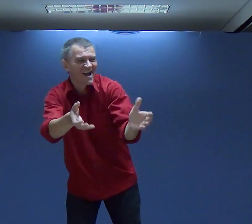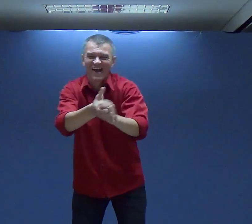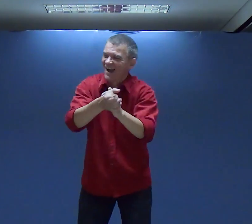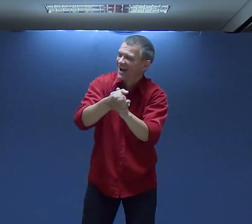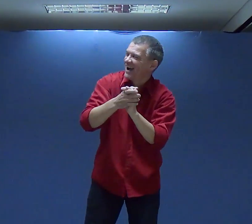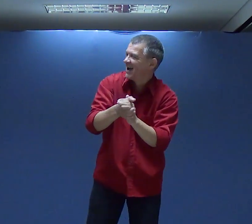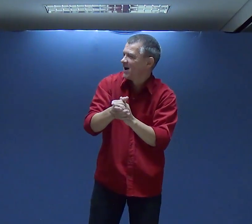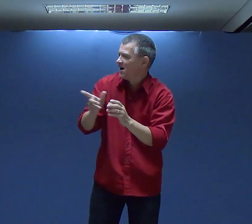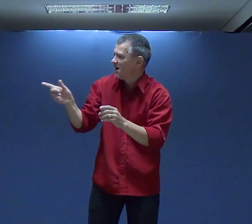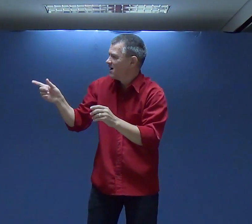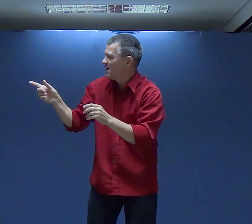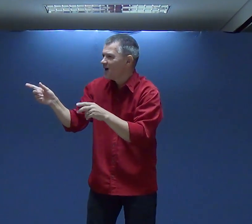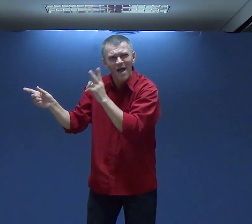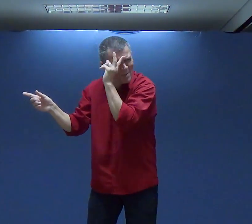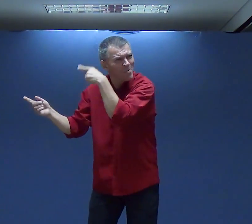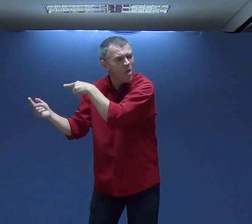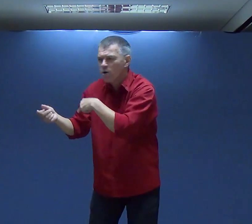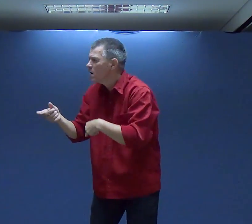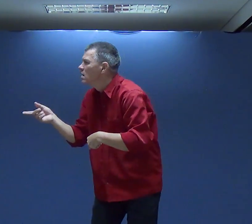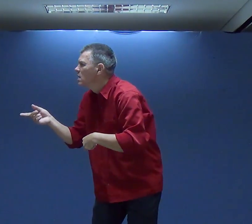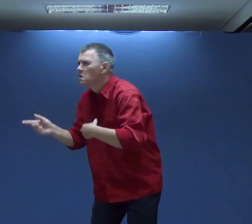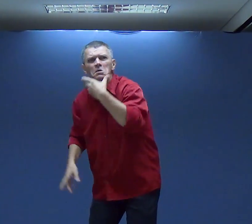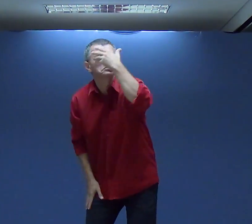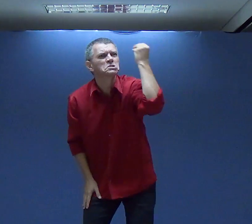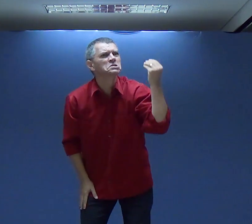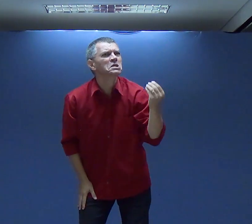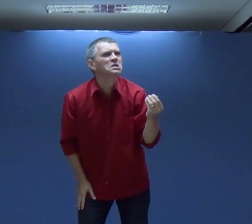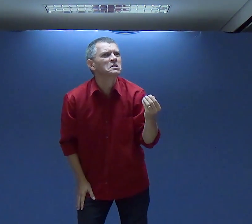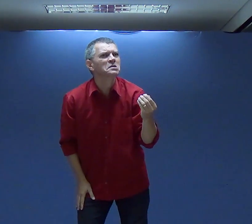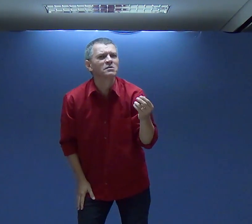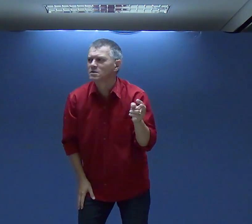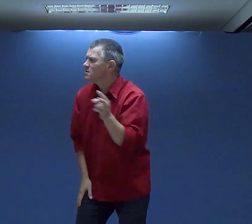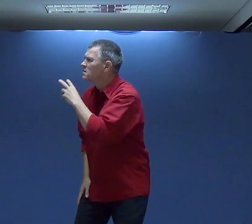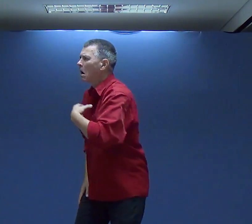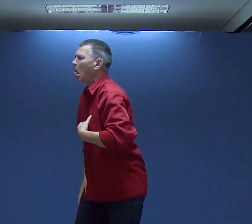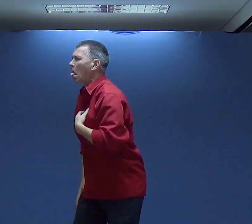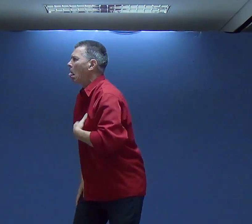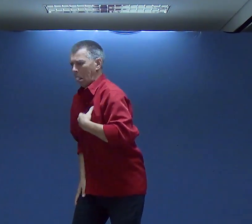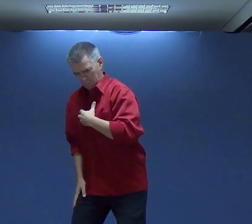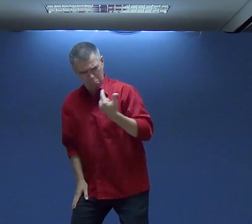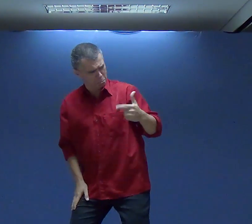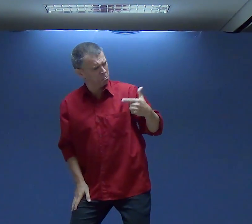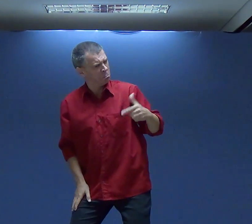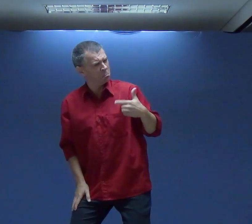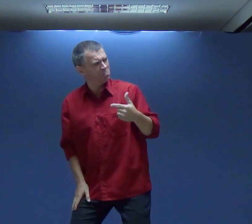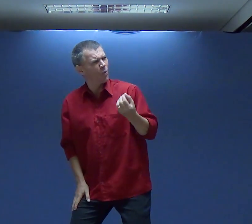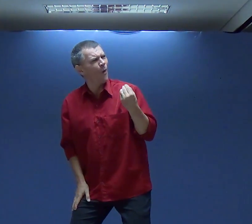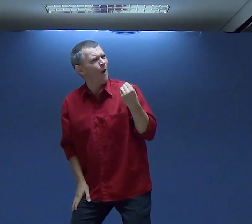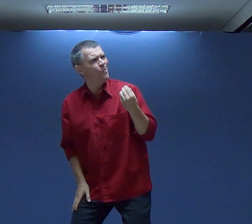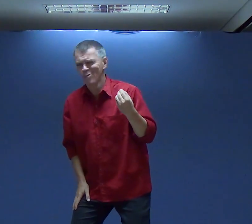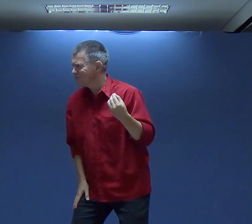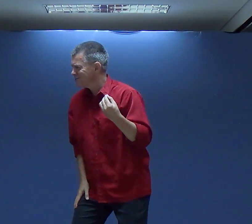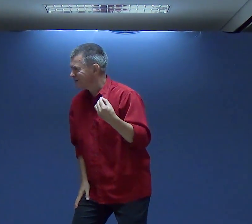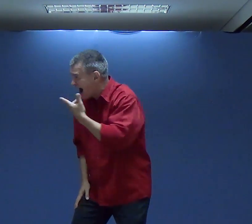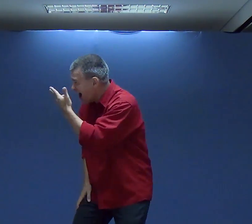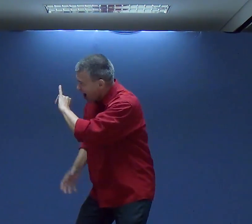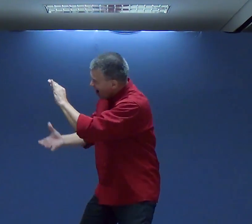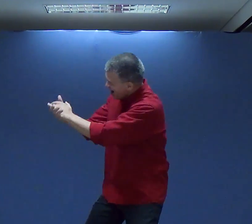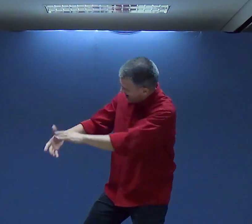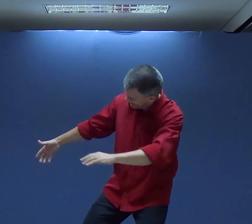viver alegre Viver feliz Sem problema com pessoas Sabe aquele meu amigo? Aquela angústia que existia? Aquele sentimento de